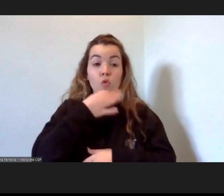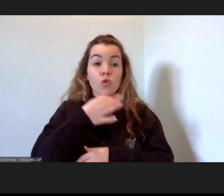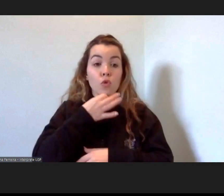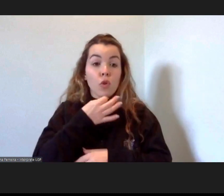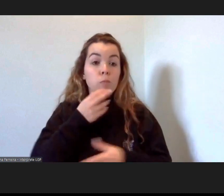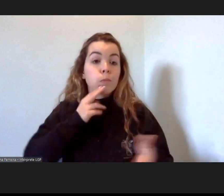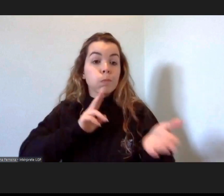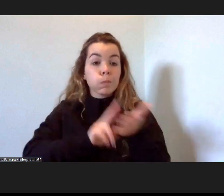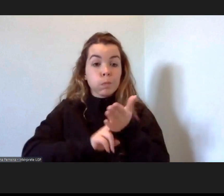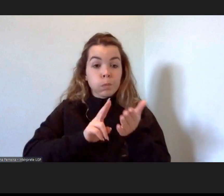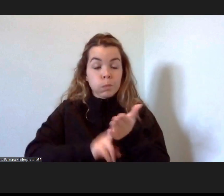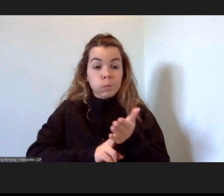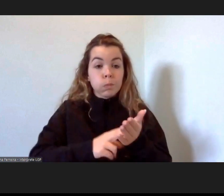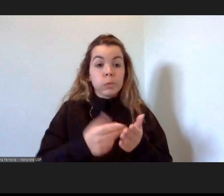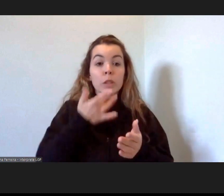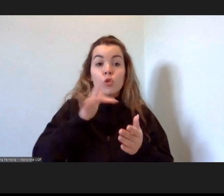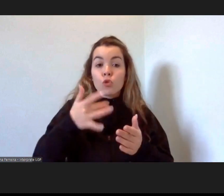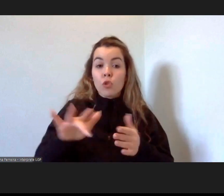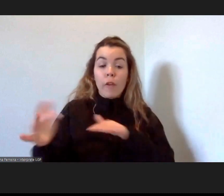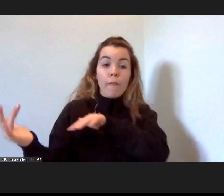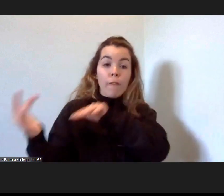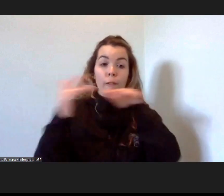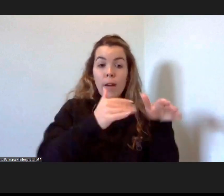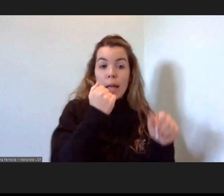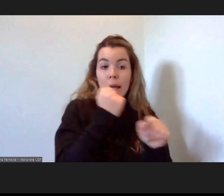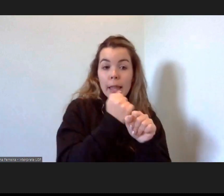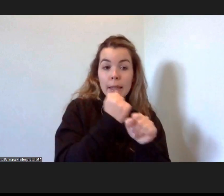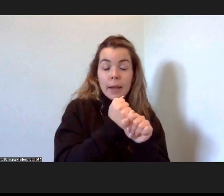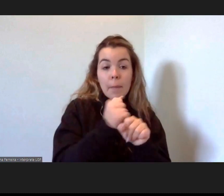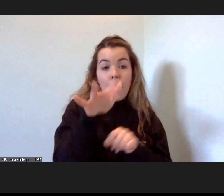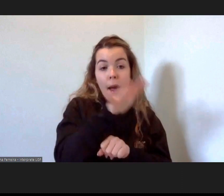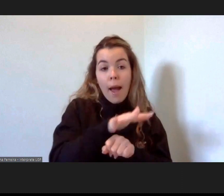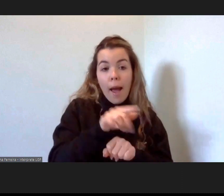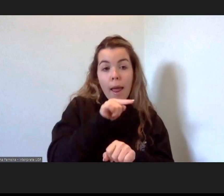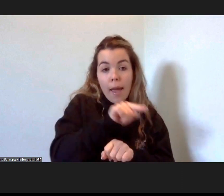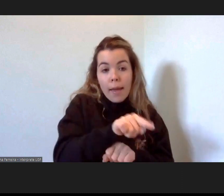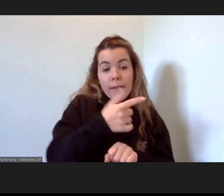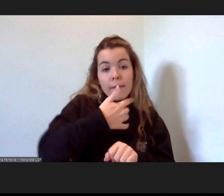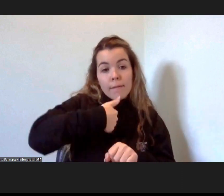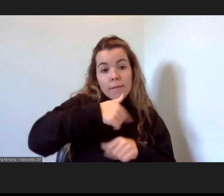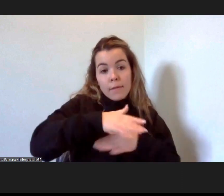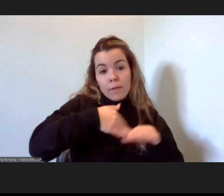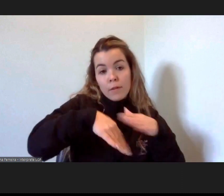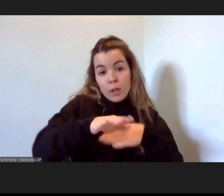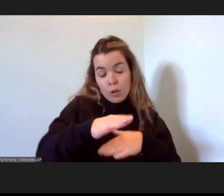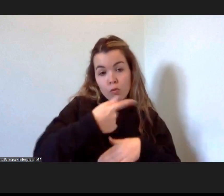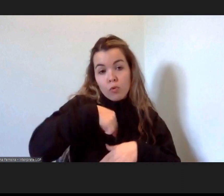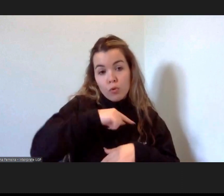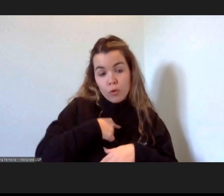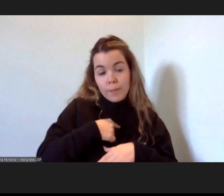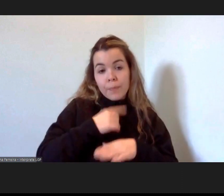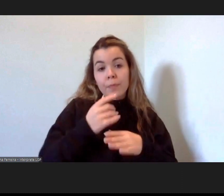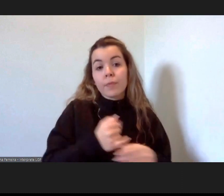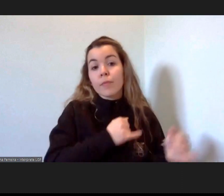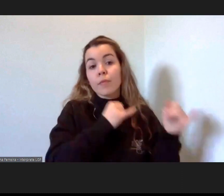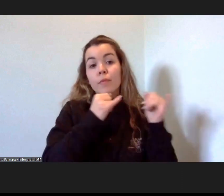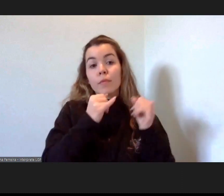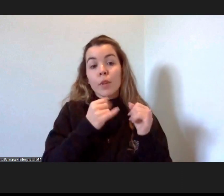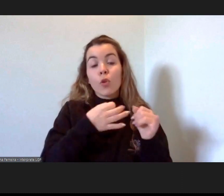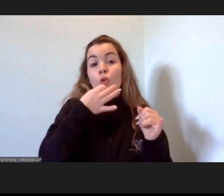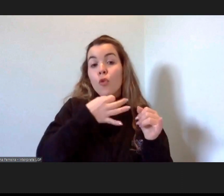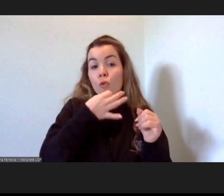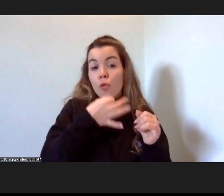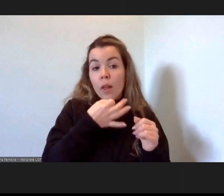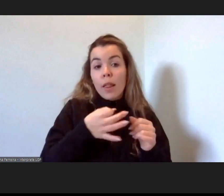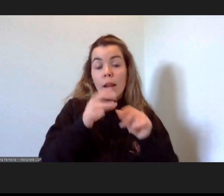migrações em Portugal, para o trabalho que efetuamos nesta área. depois falarei um bocadinho, falarei sobre o nosso trabalho,